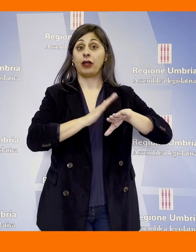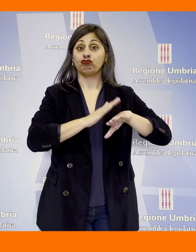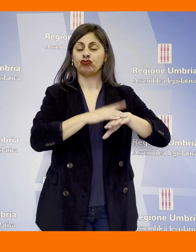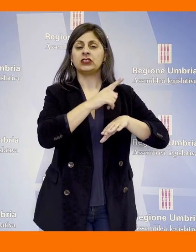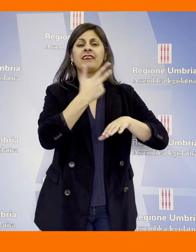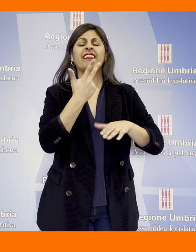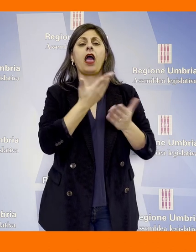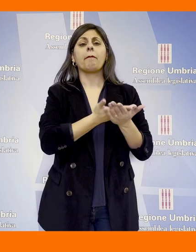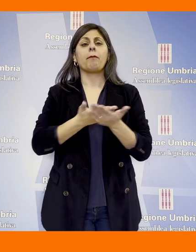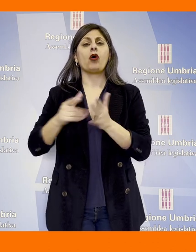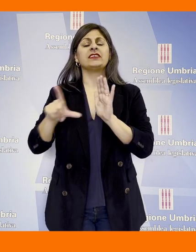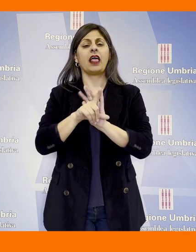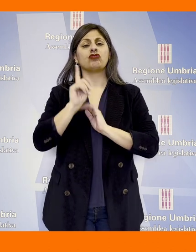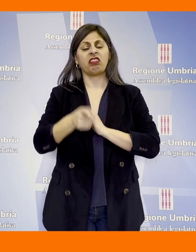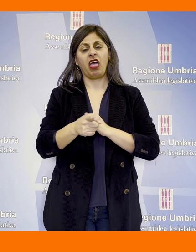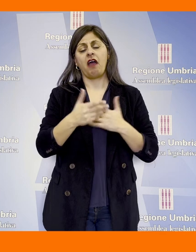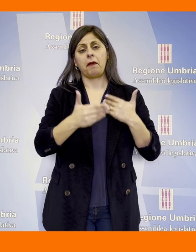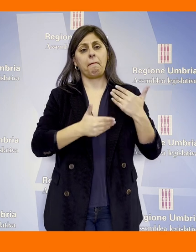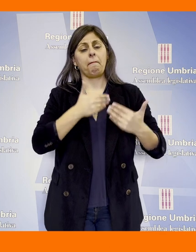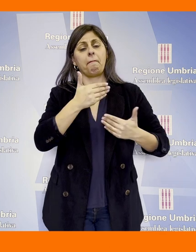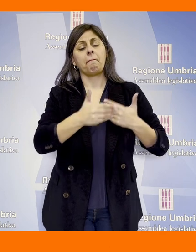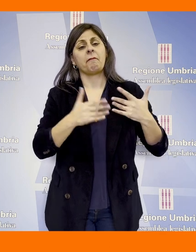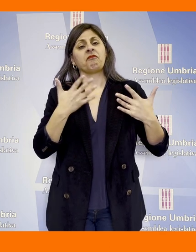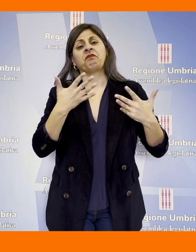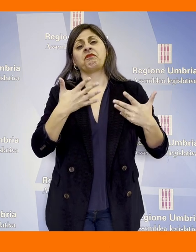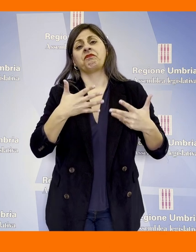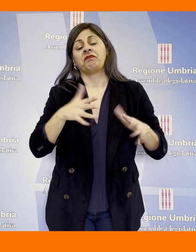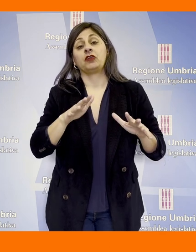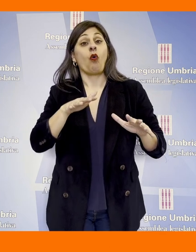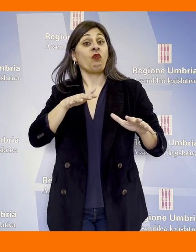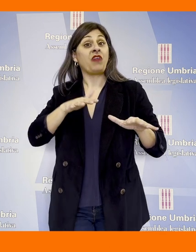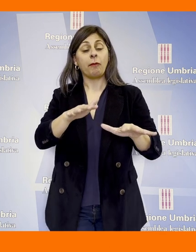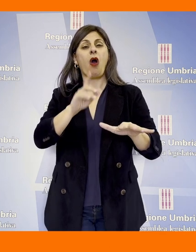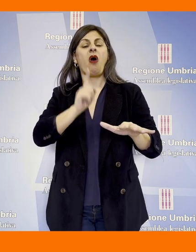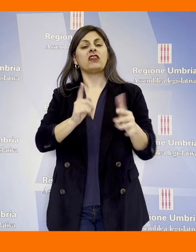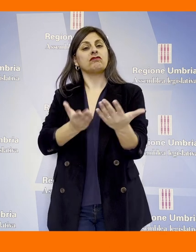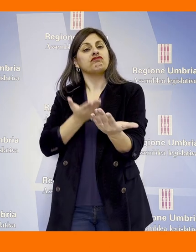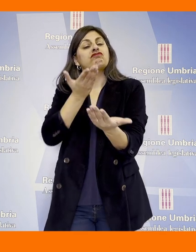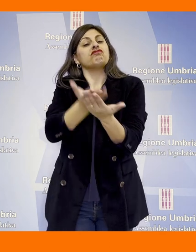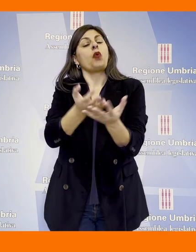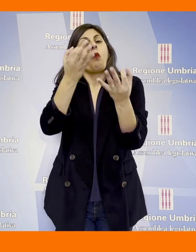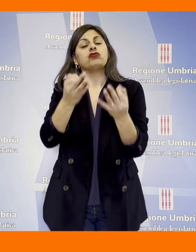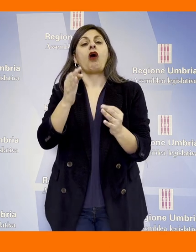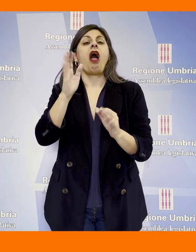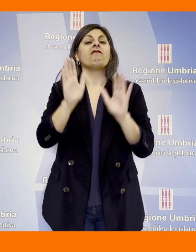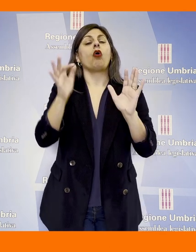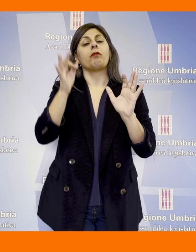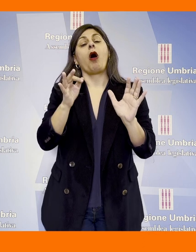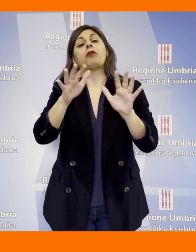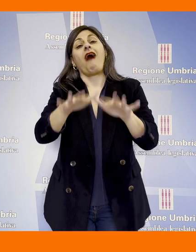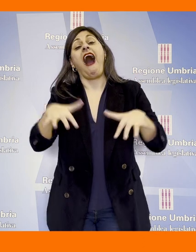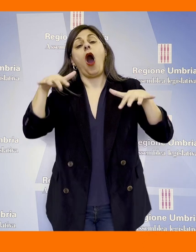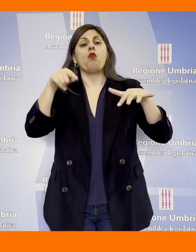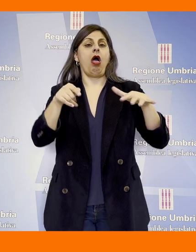Mancini, tre proposte di legge che si avviano alla conclusione del loro iter legislativo e che a breve faranno il loro ingresso per essere votate